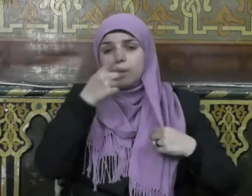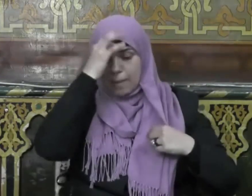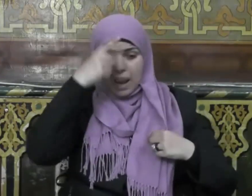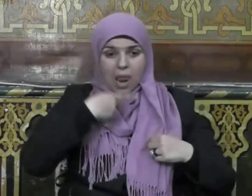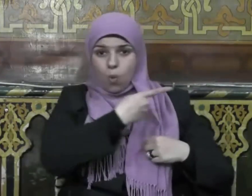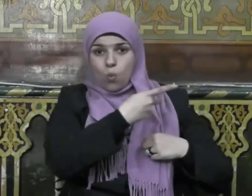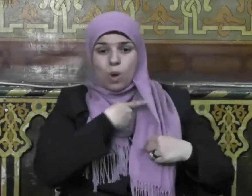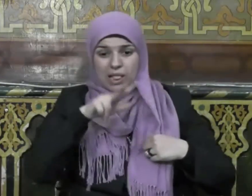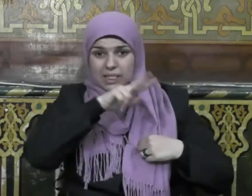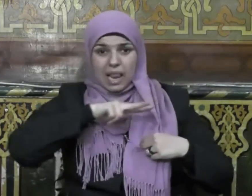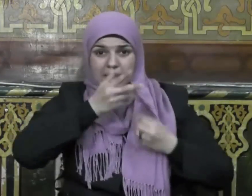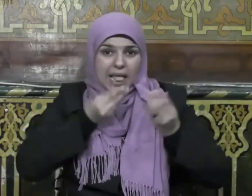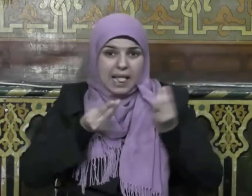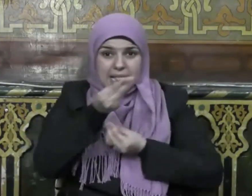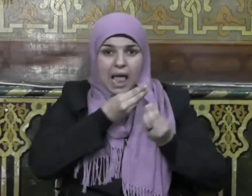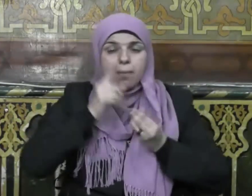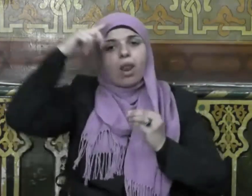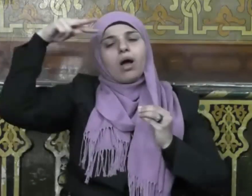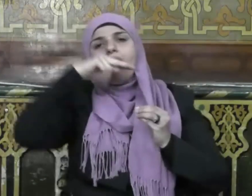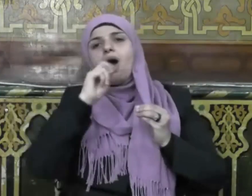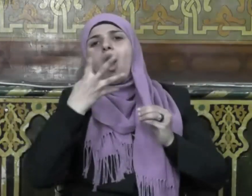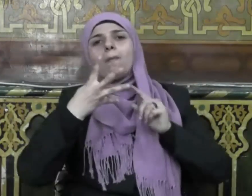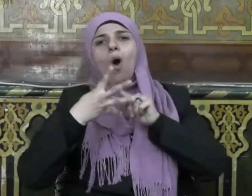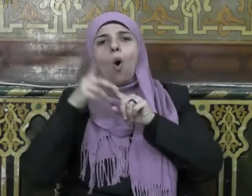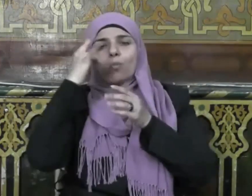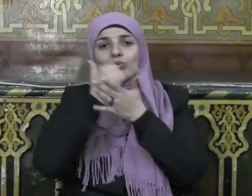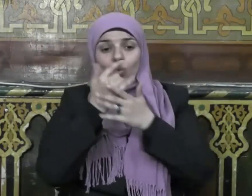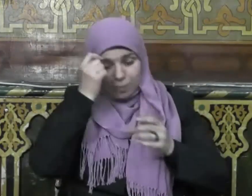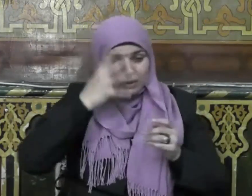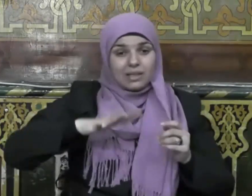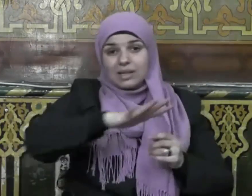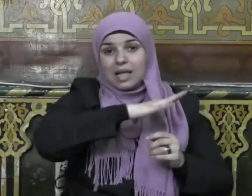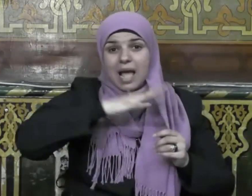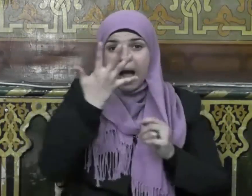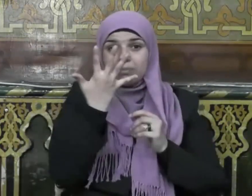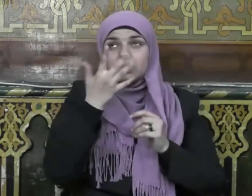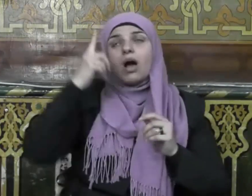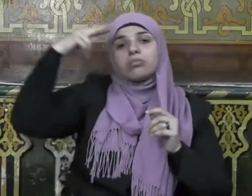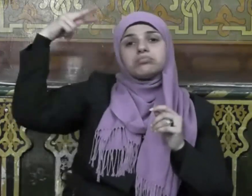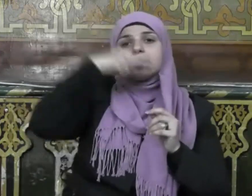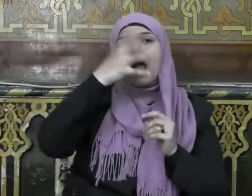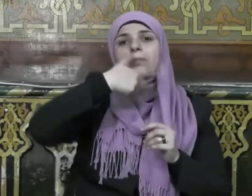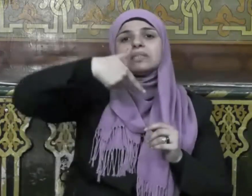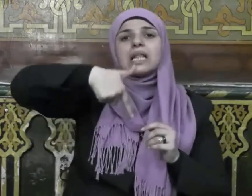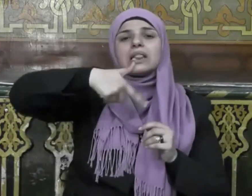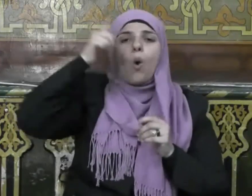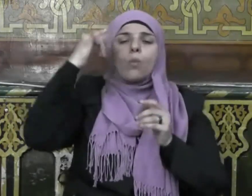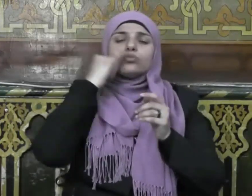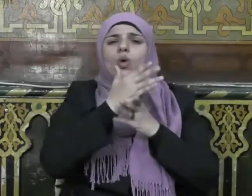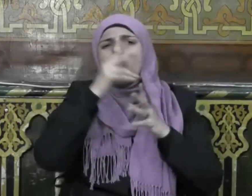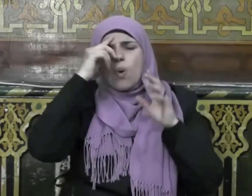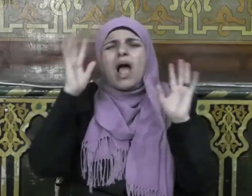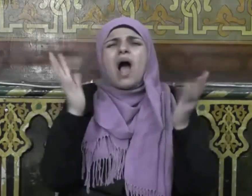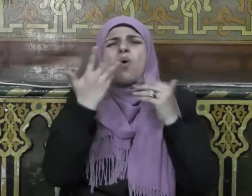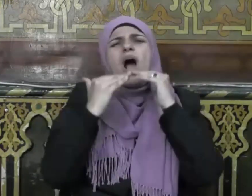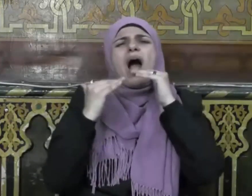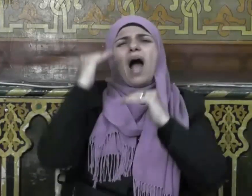هو رابعهم ولا خمسة إلا هو سادسهم ولا أدنى من ذلك ولا